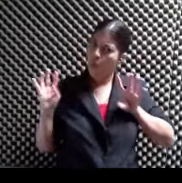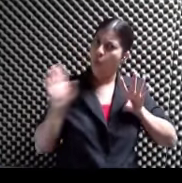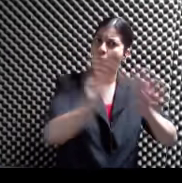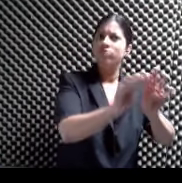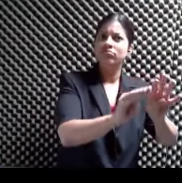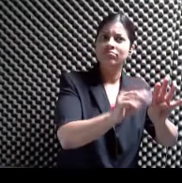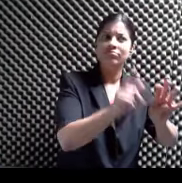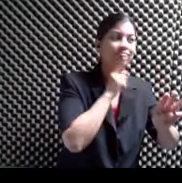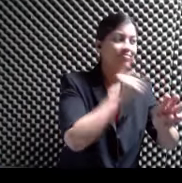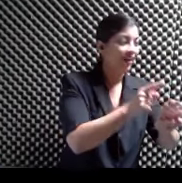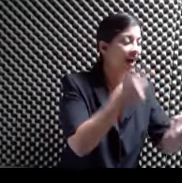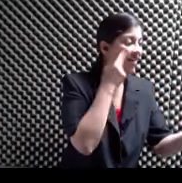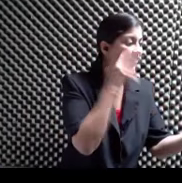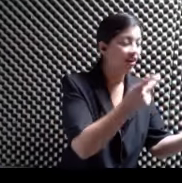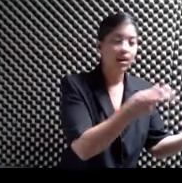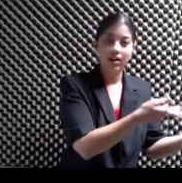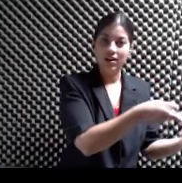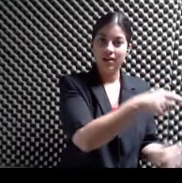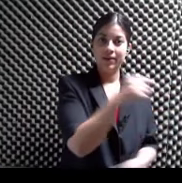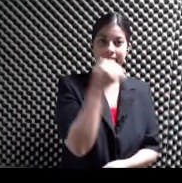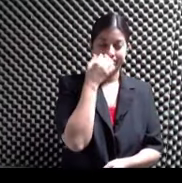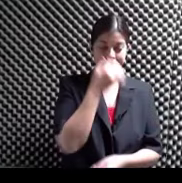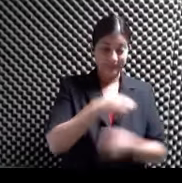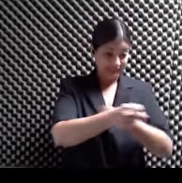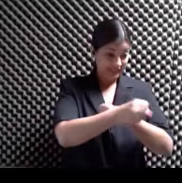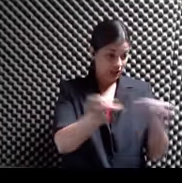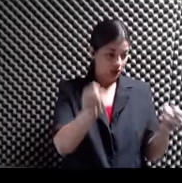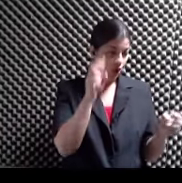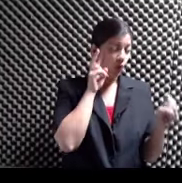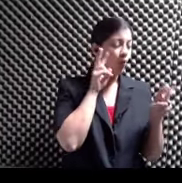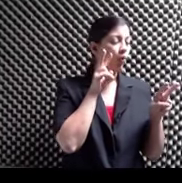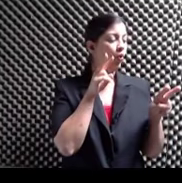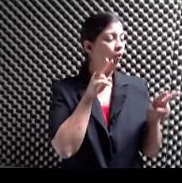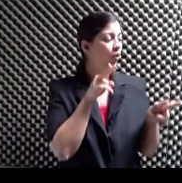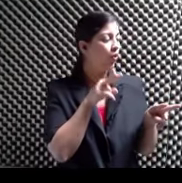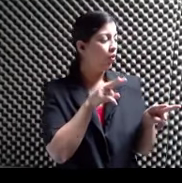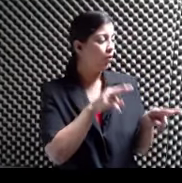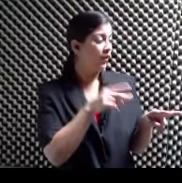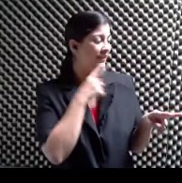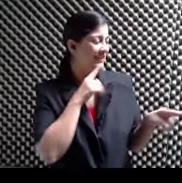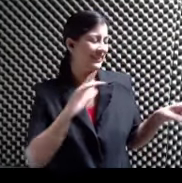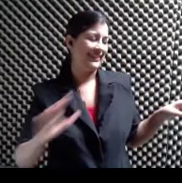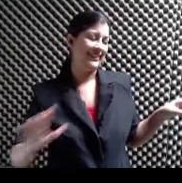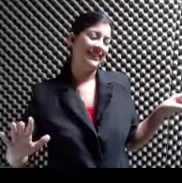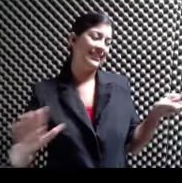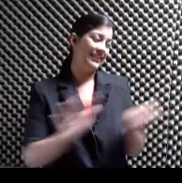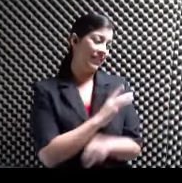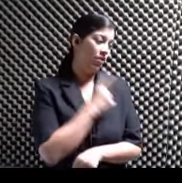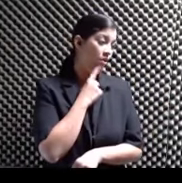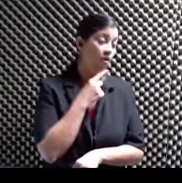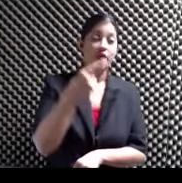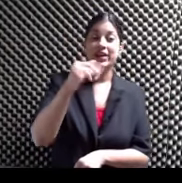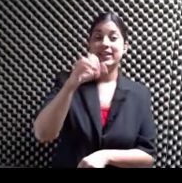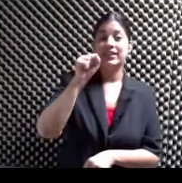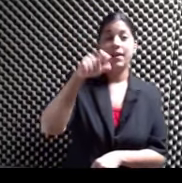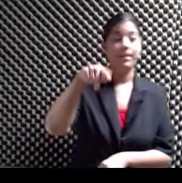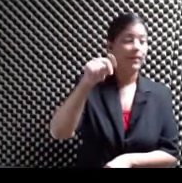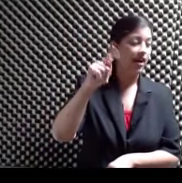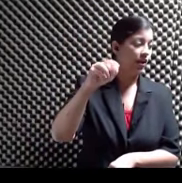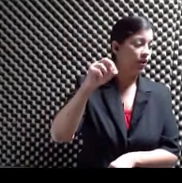gala Estaba aquel salón Usted miraba hacia lo lejos Y estaba llenito Los hispanos Dentro de todos los récords Son los boricuas